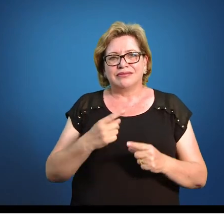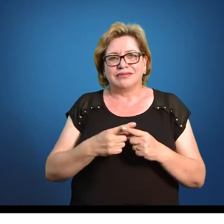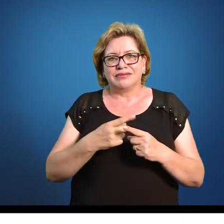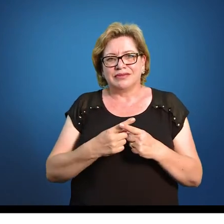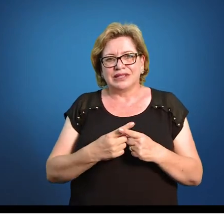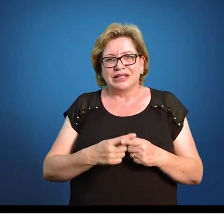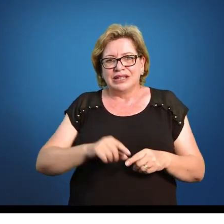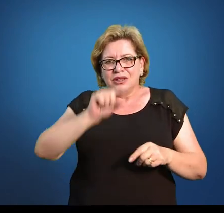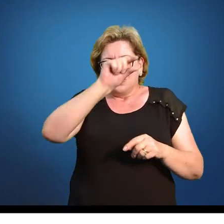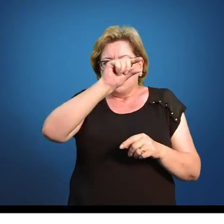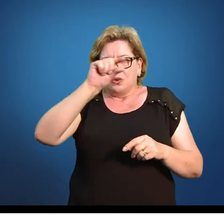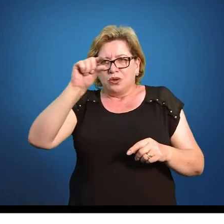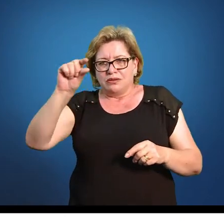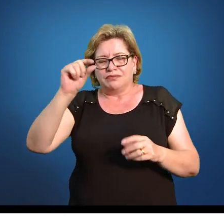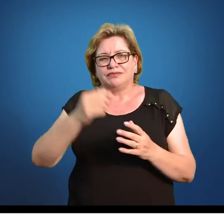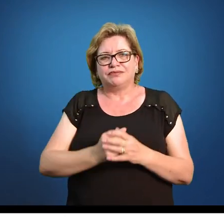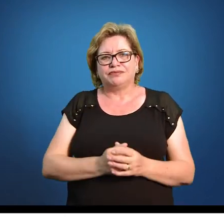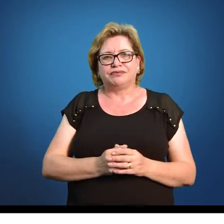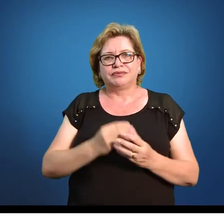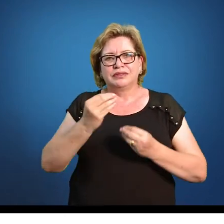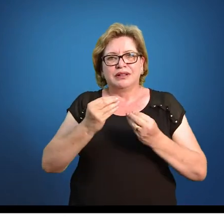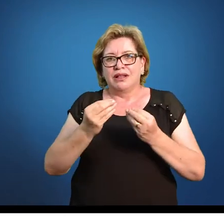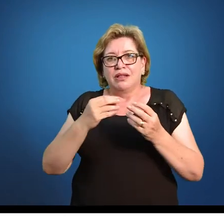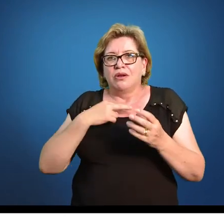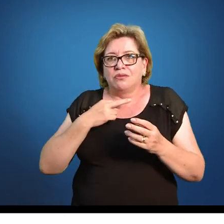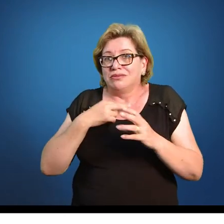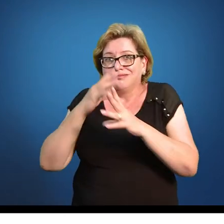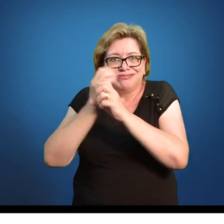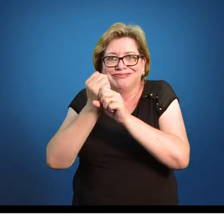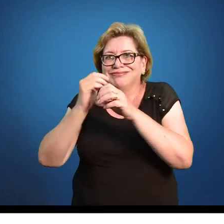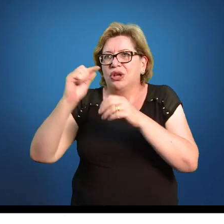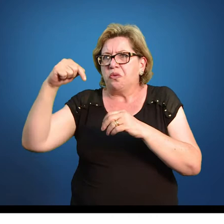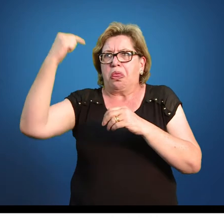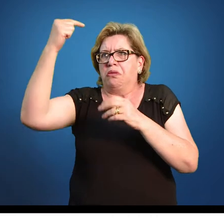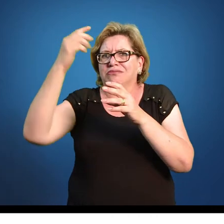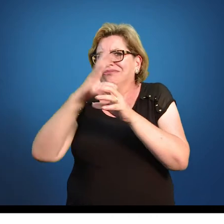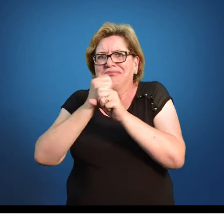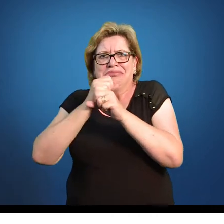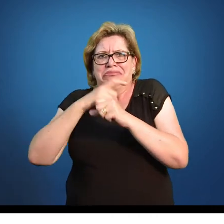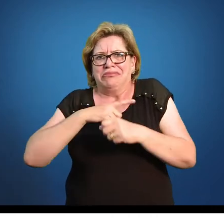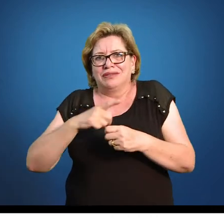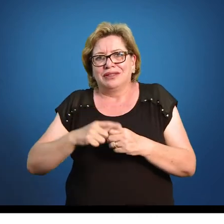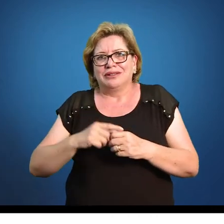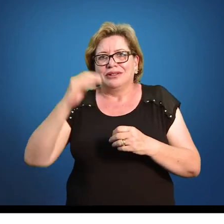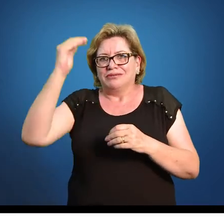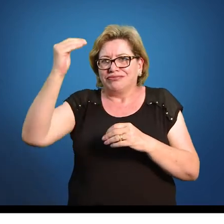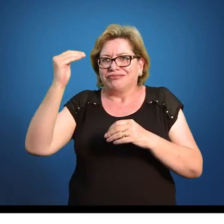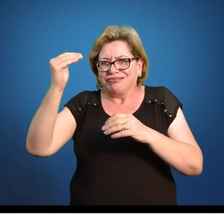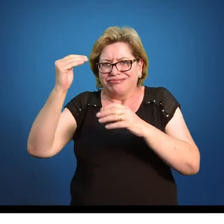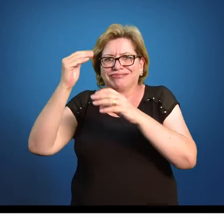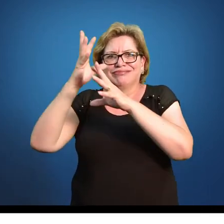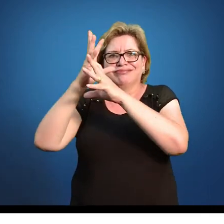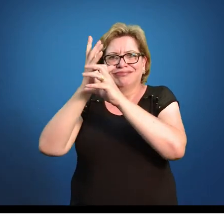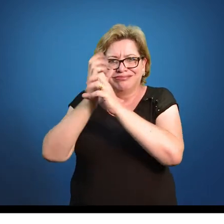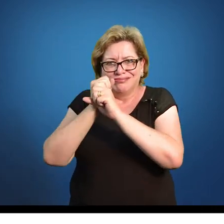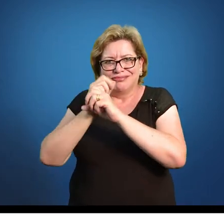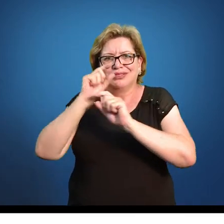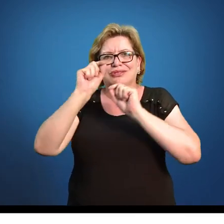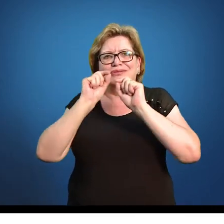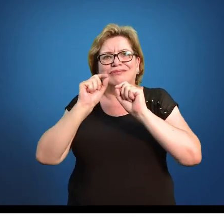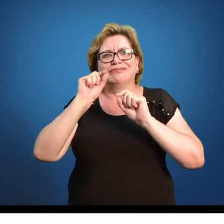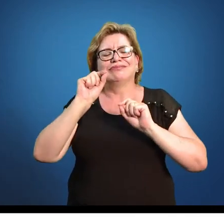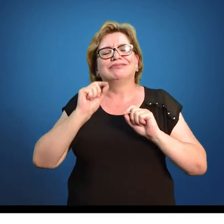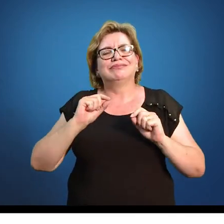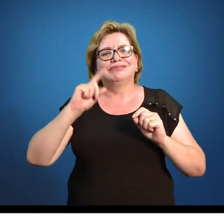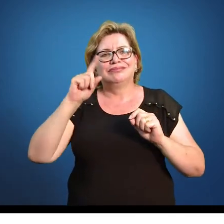é a nossa primeira linha. Então, eu não tenho como acumular nada ainda. A partir dela, agora sim eu vou acumular. E o que é